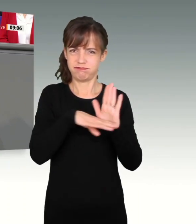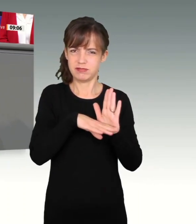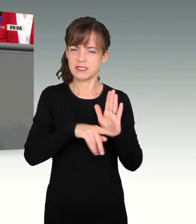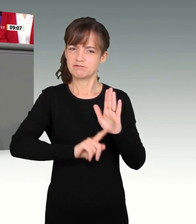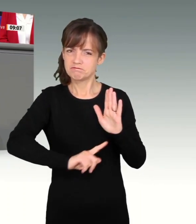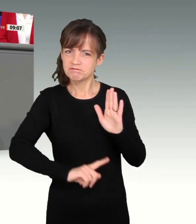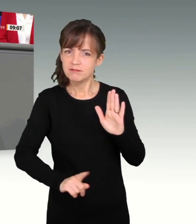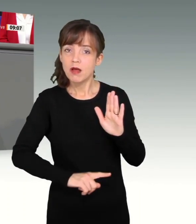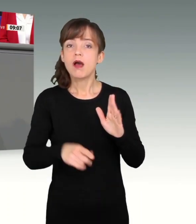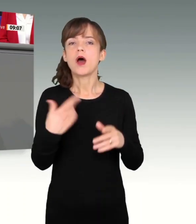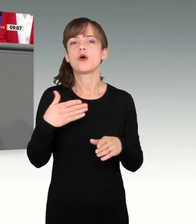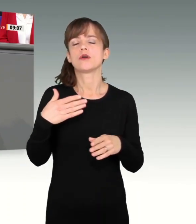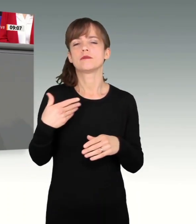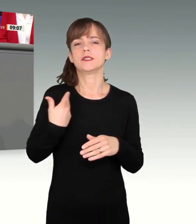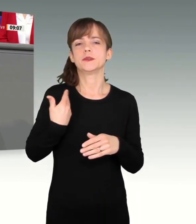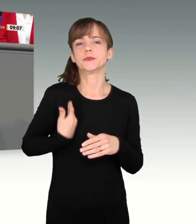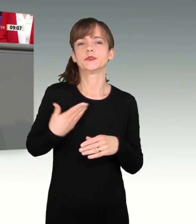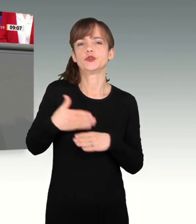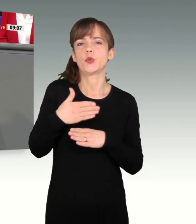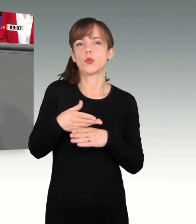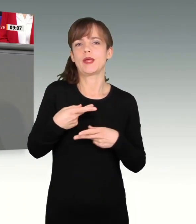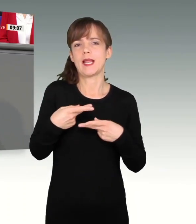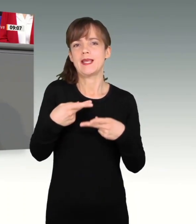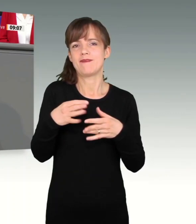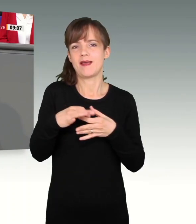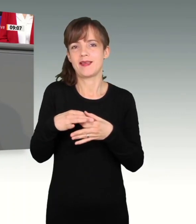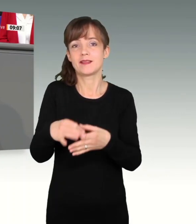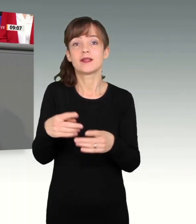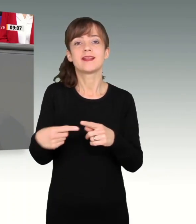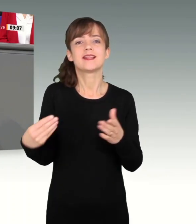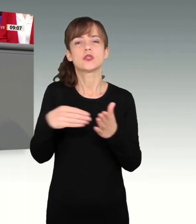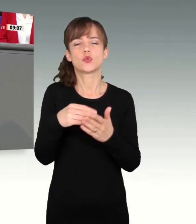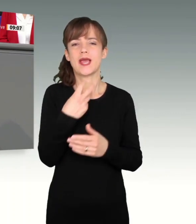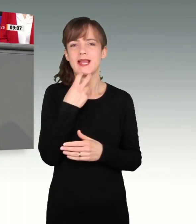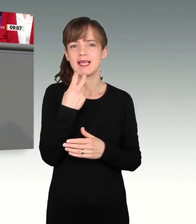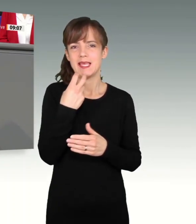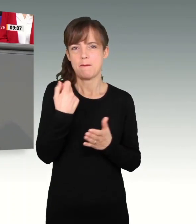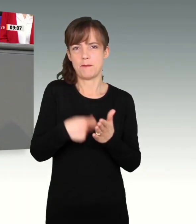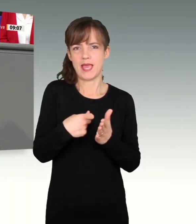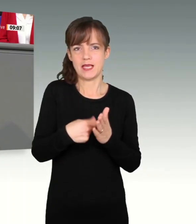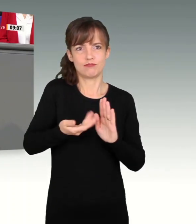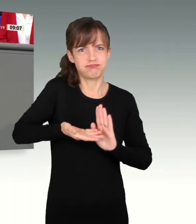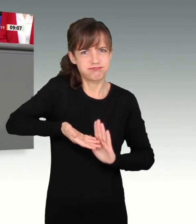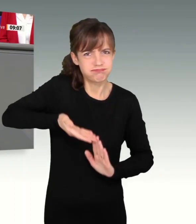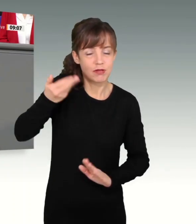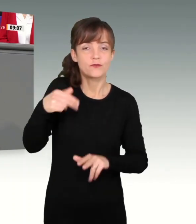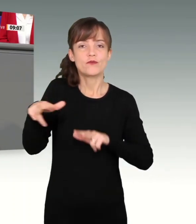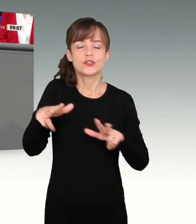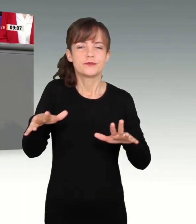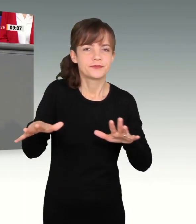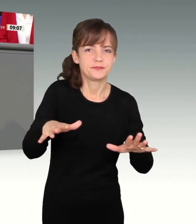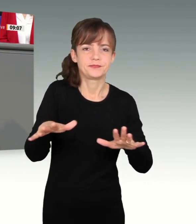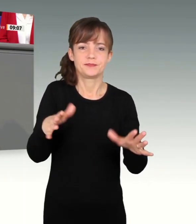gestört. Zudem verteuern gestiegene Energiepreise wirtschaftliche Aktivität. Die Herbstprojektion der